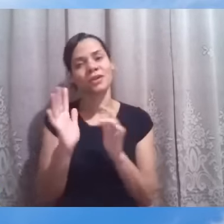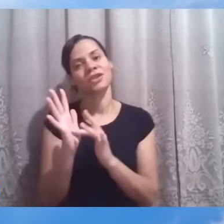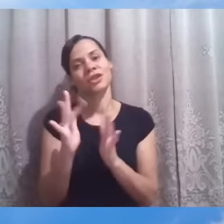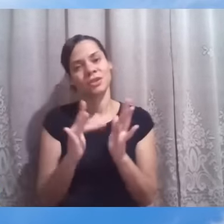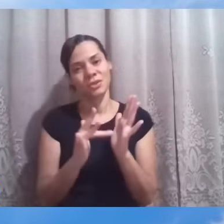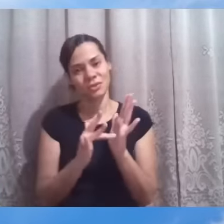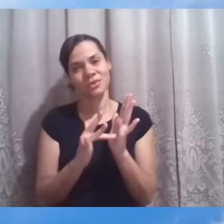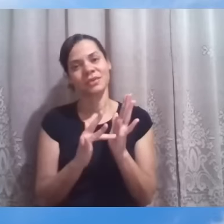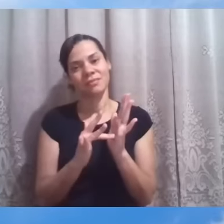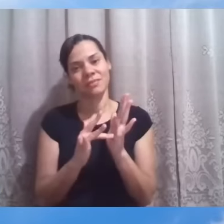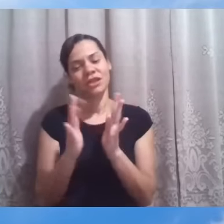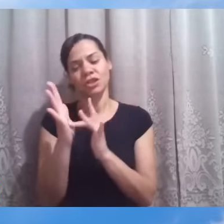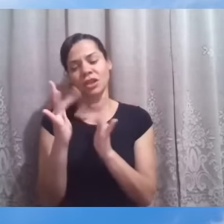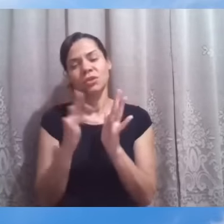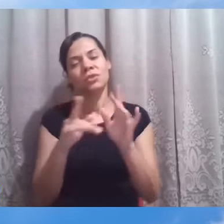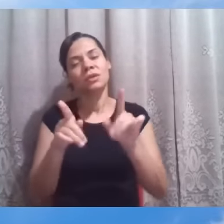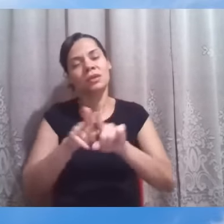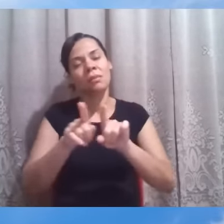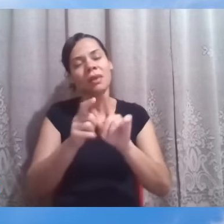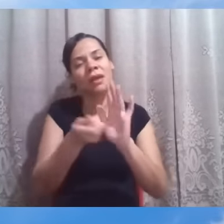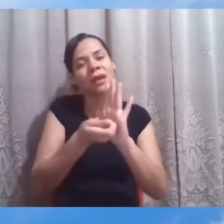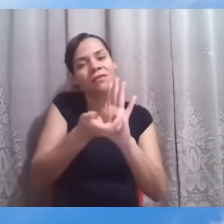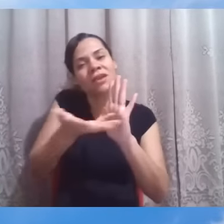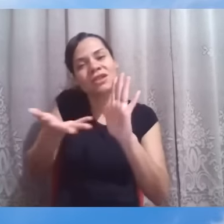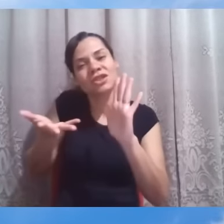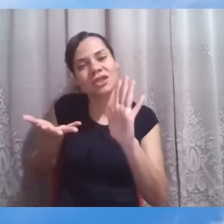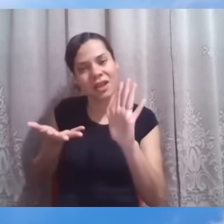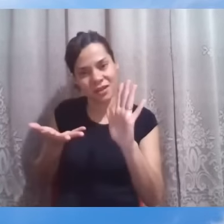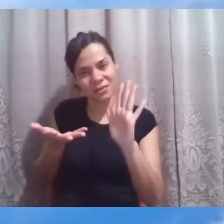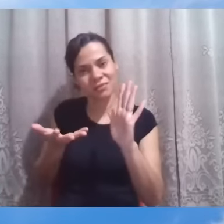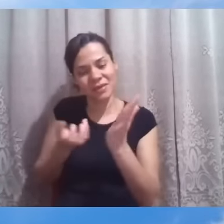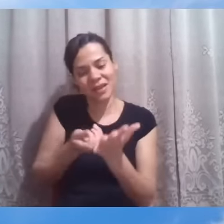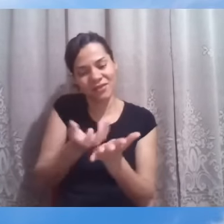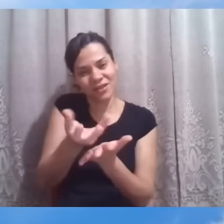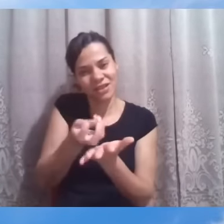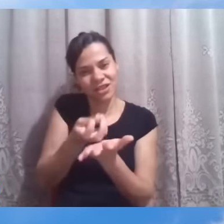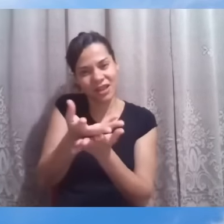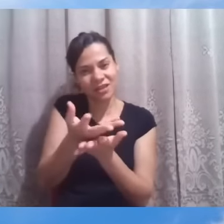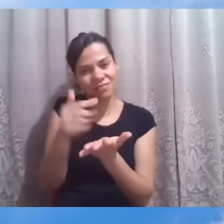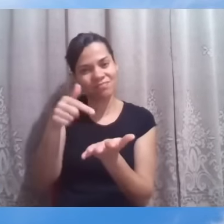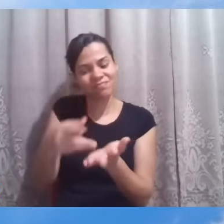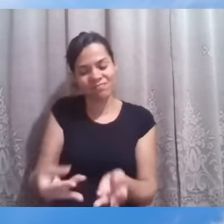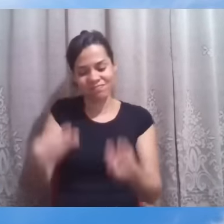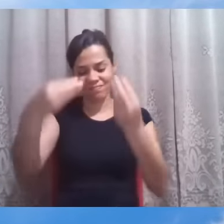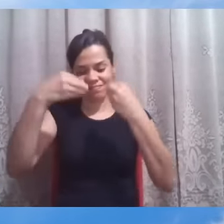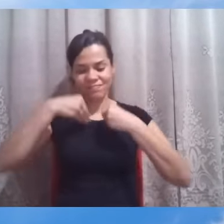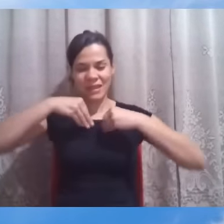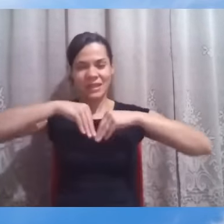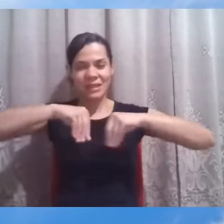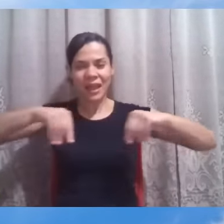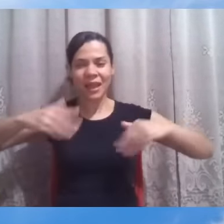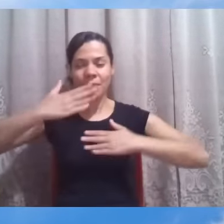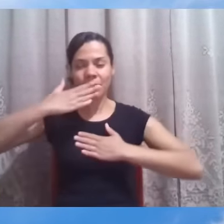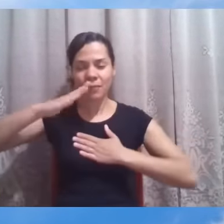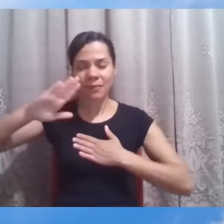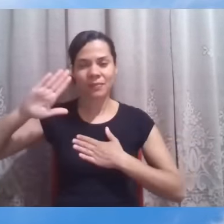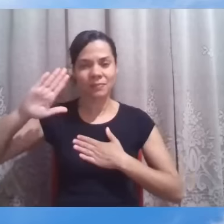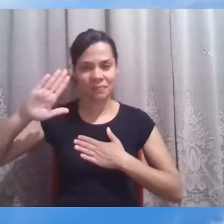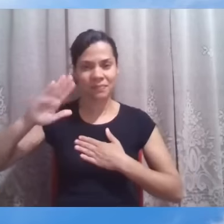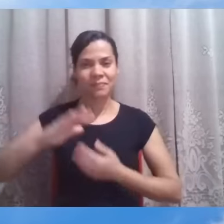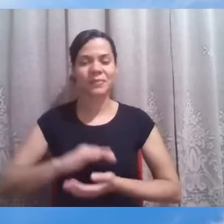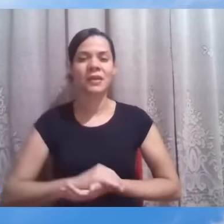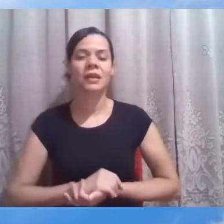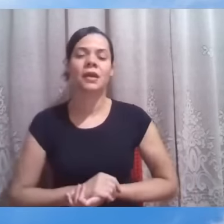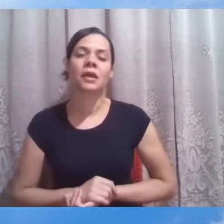do seu sublime Evangelho, que é para nós esse oásis, essa terra da promissão. E o